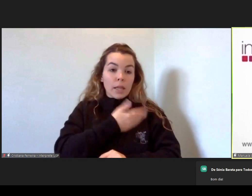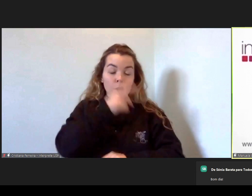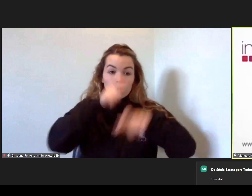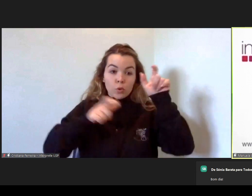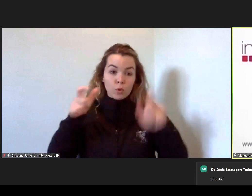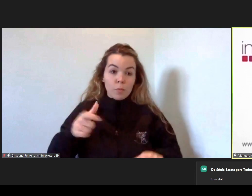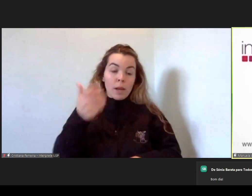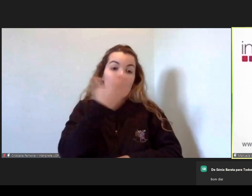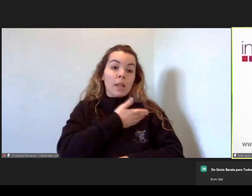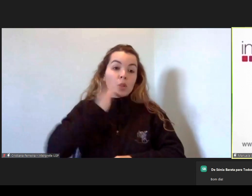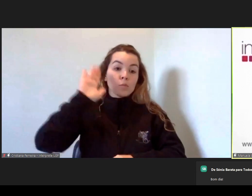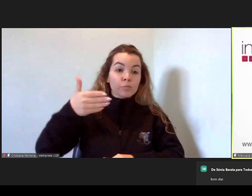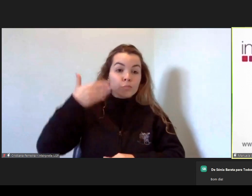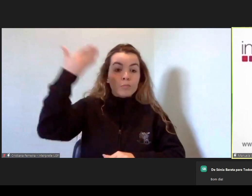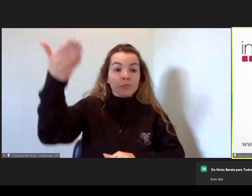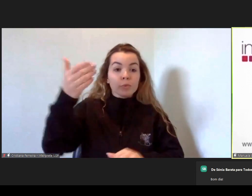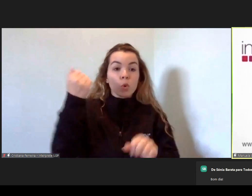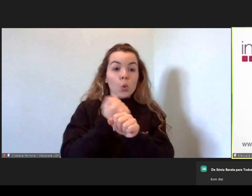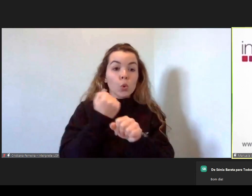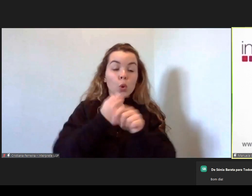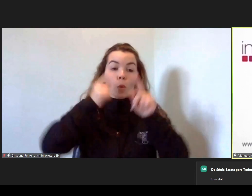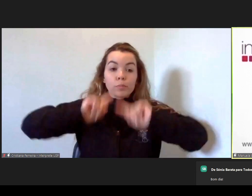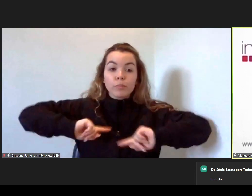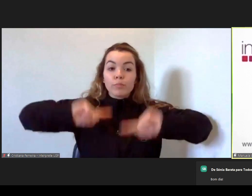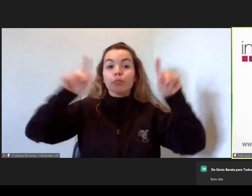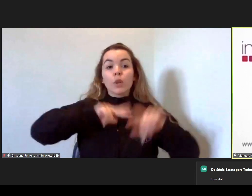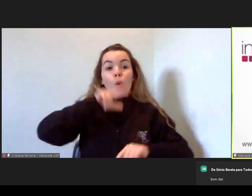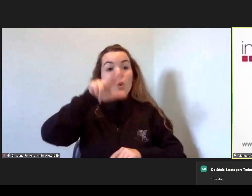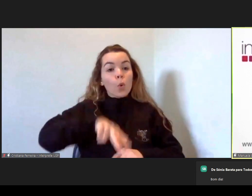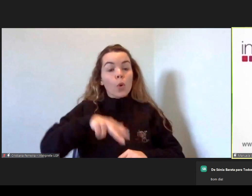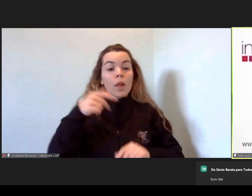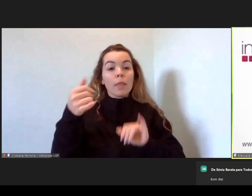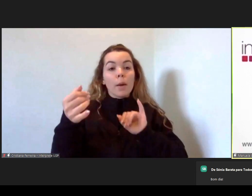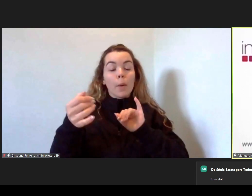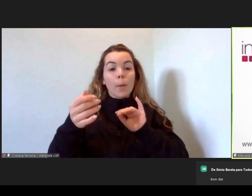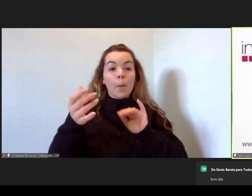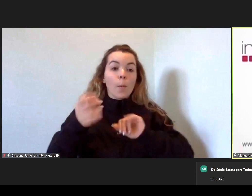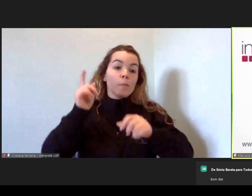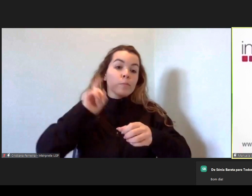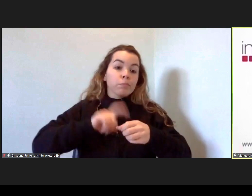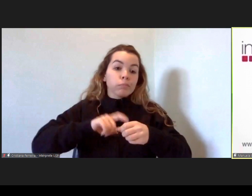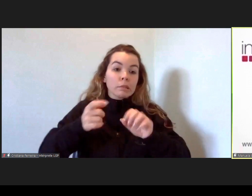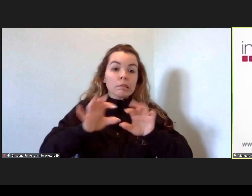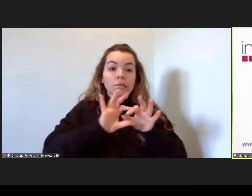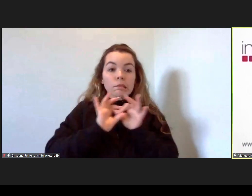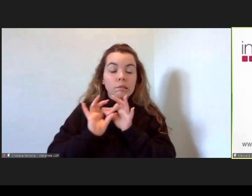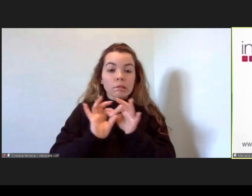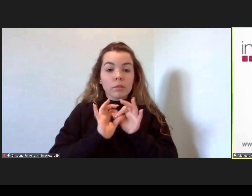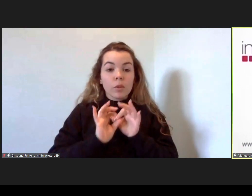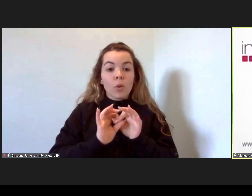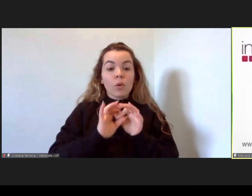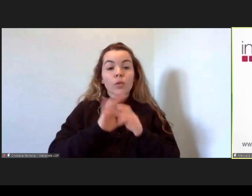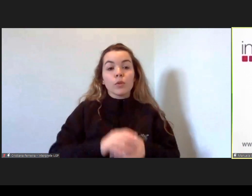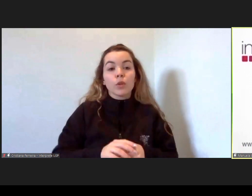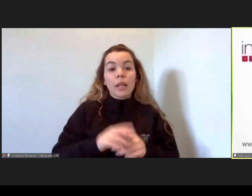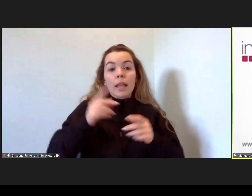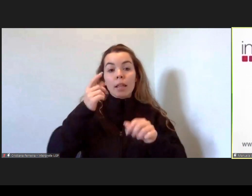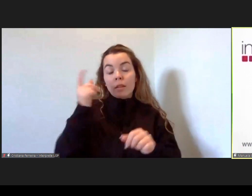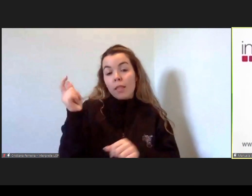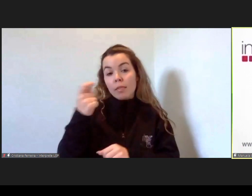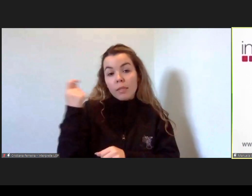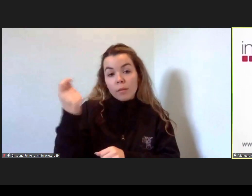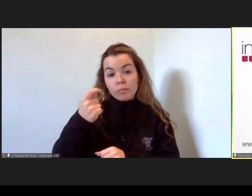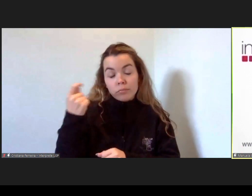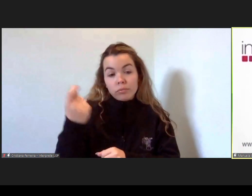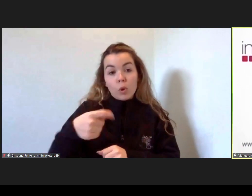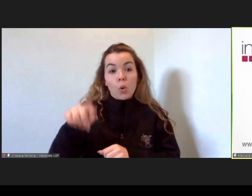nos serviços públicos portugueses. Resulta de uma parceria entre quase duas dezenas de entidades públicas sob o alto patrocínio da